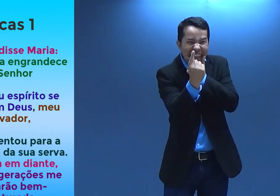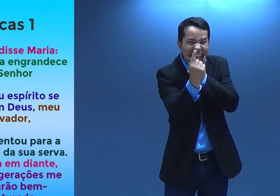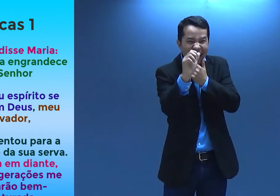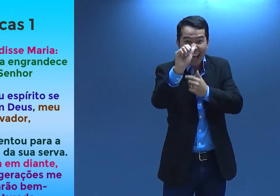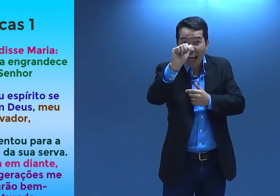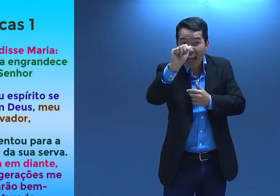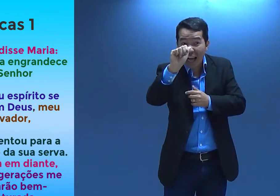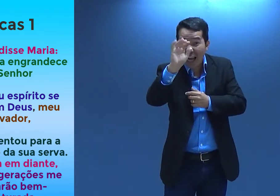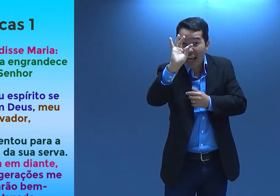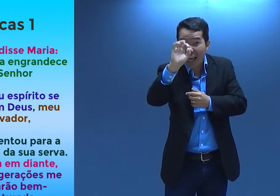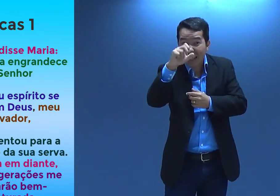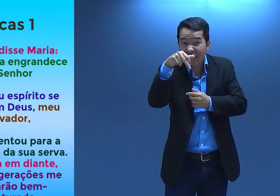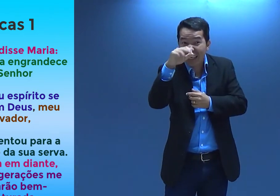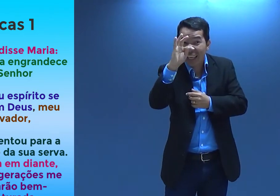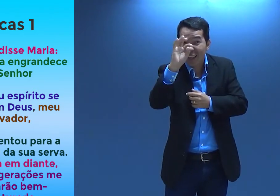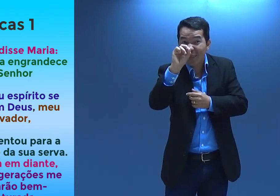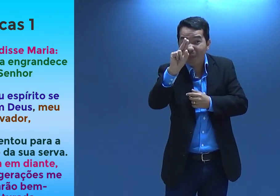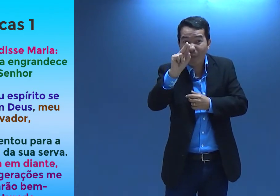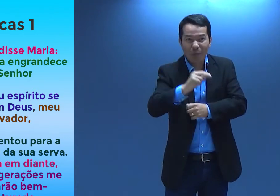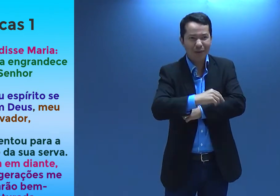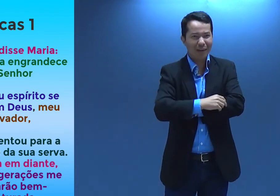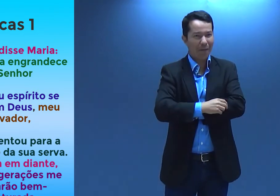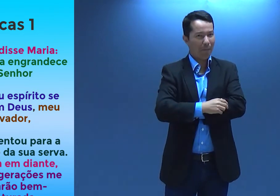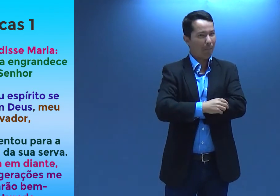Essa palavra, né? Diferente, né? Atentou.